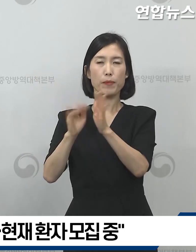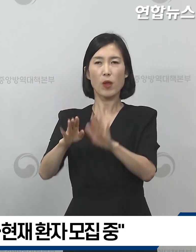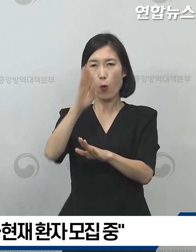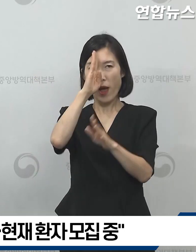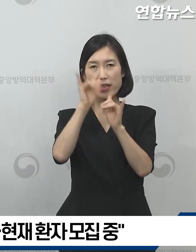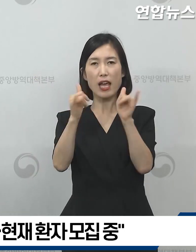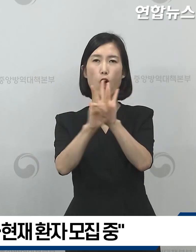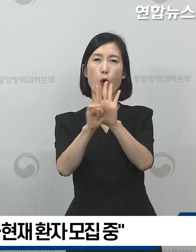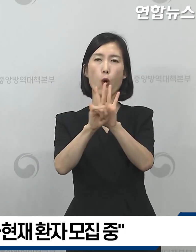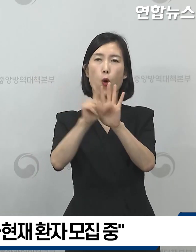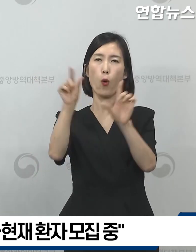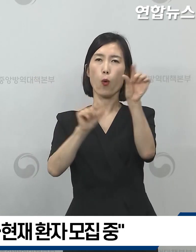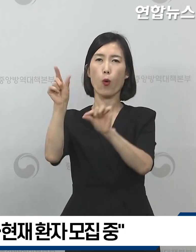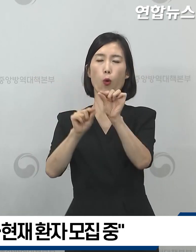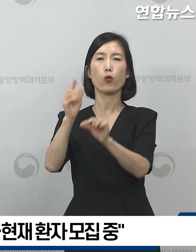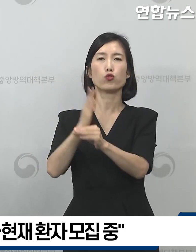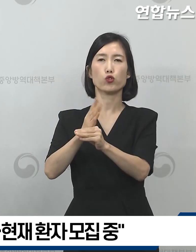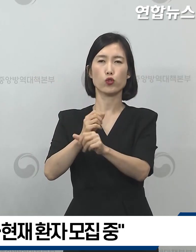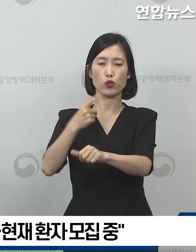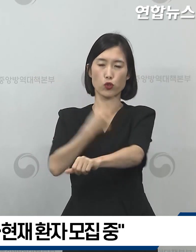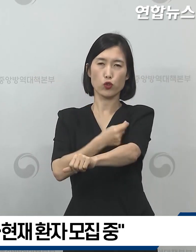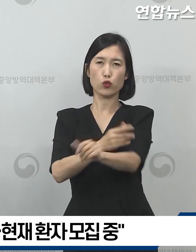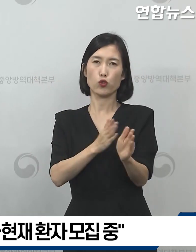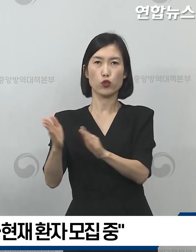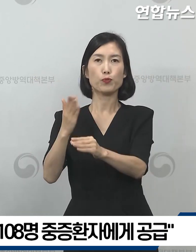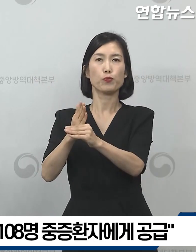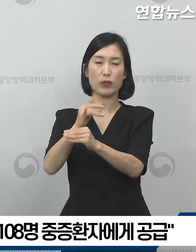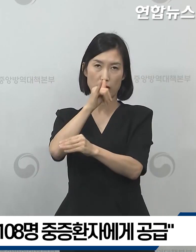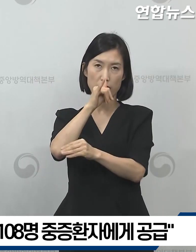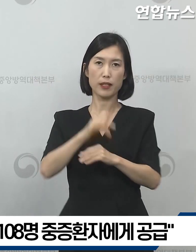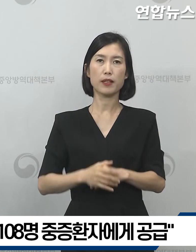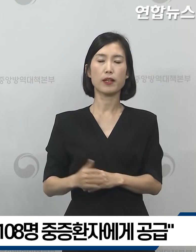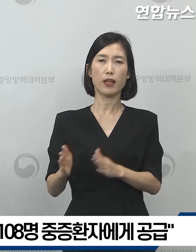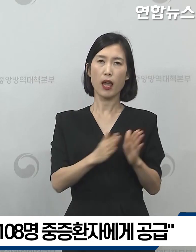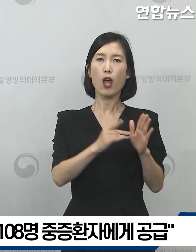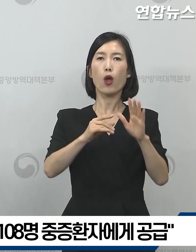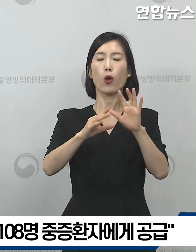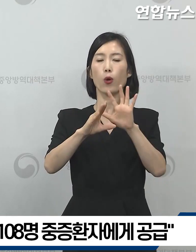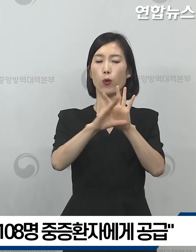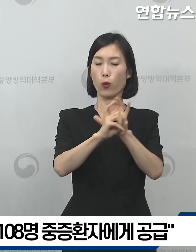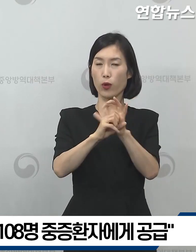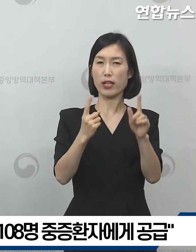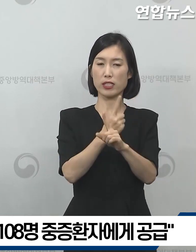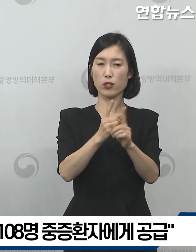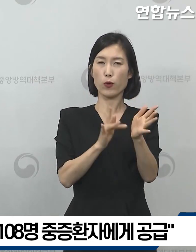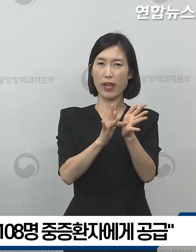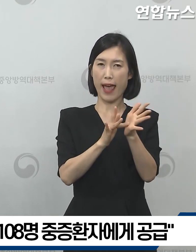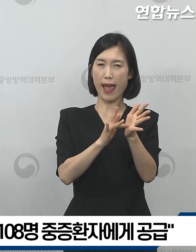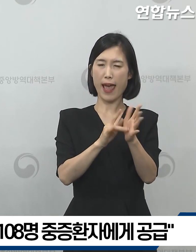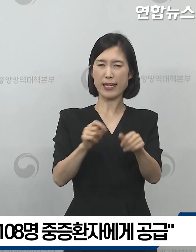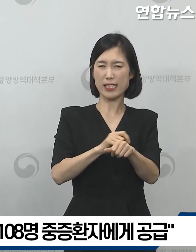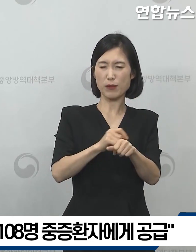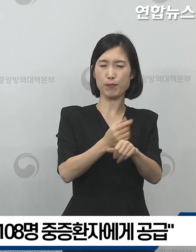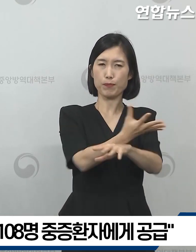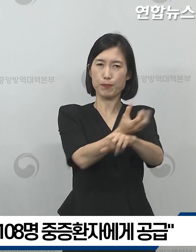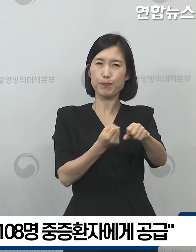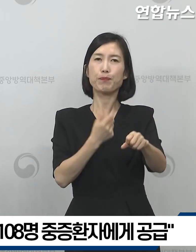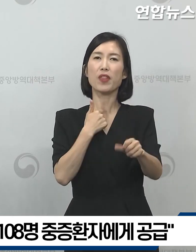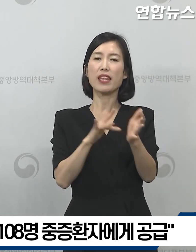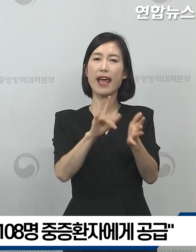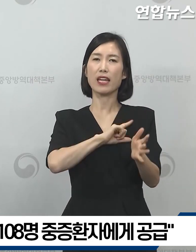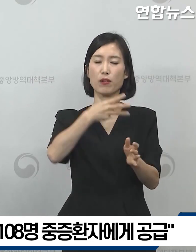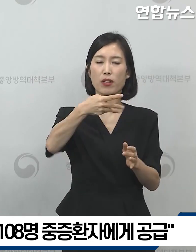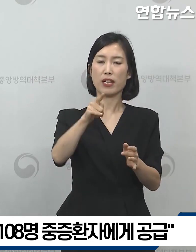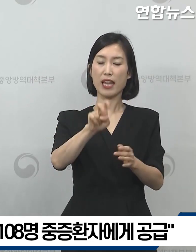모집에 본격 돌입한 상황입니다. 코로나19 치료제로 특례 수입된 렘데시비르의